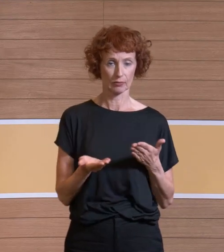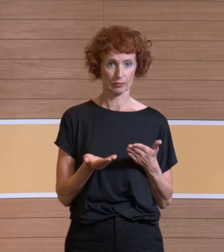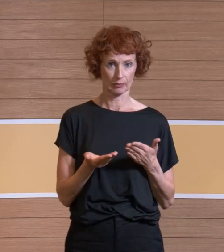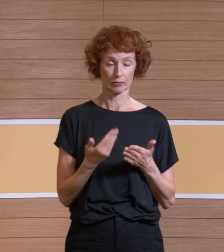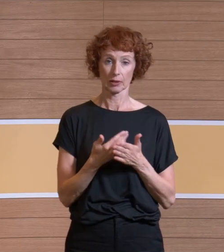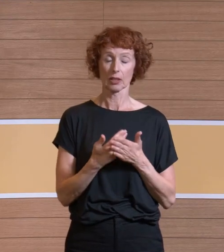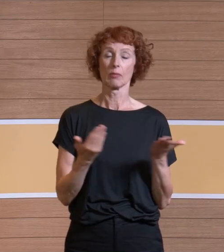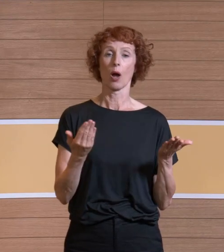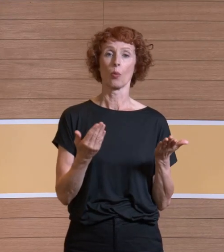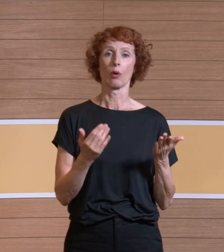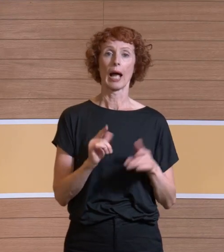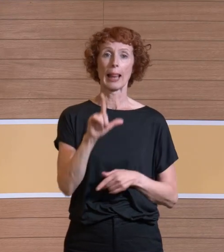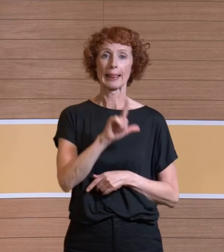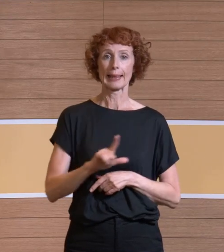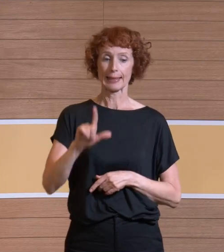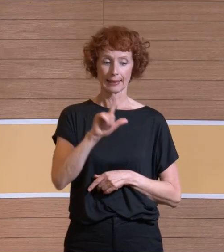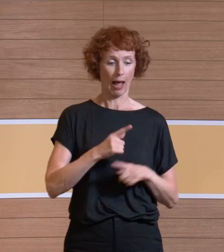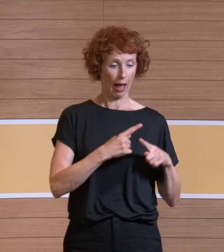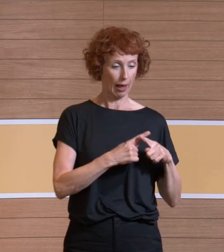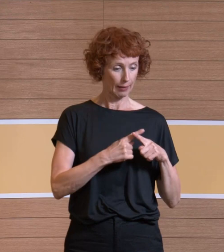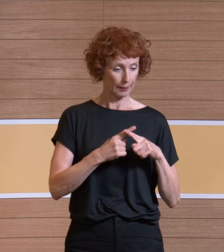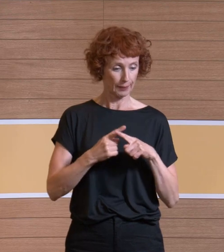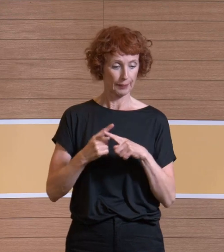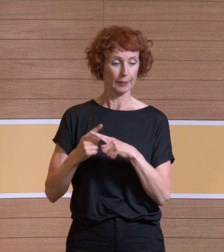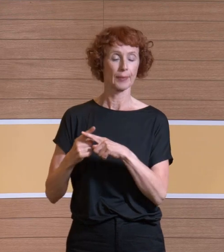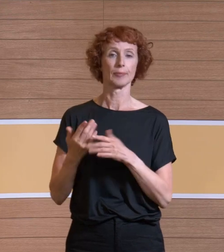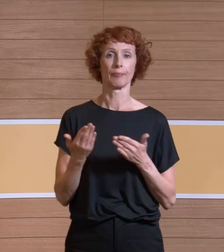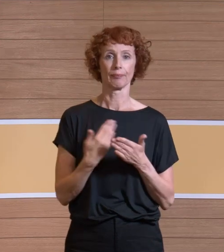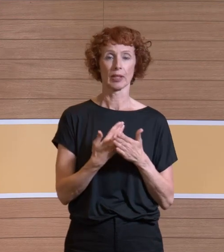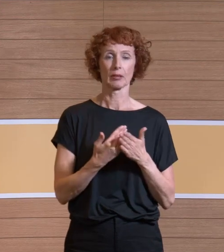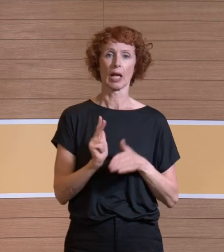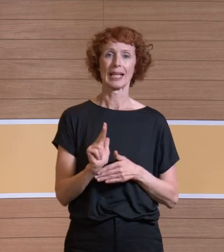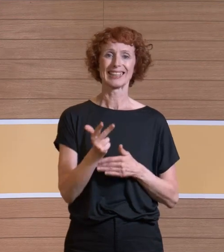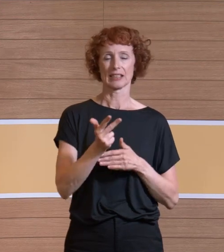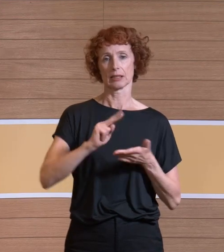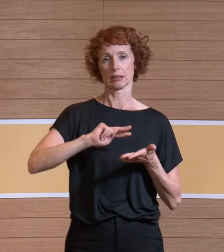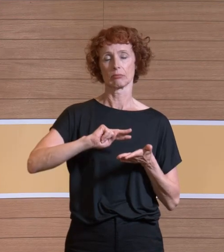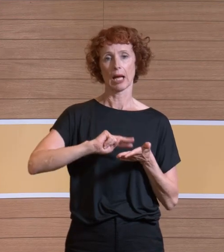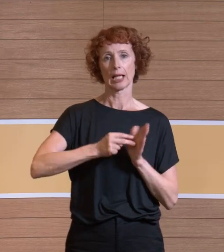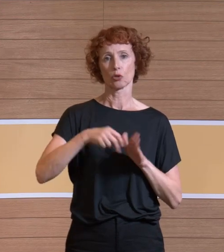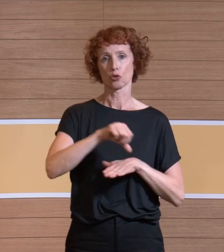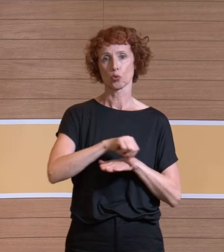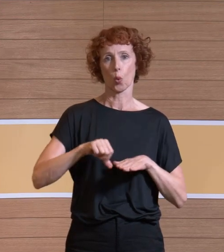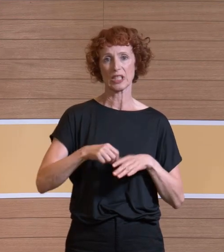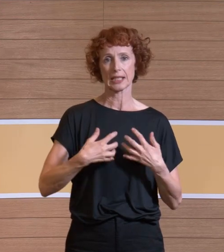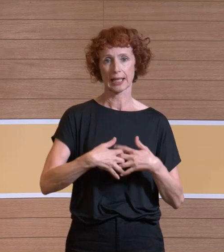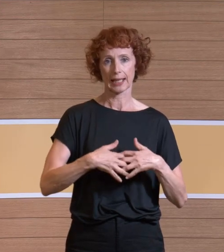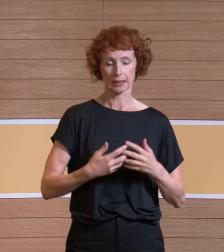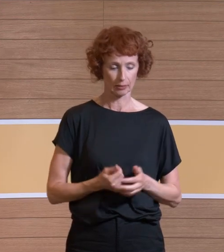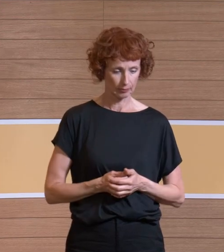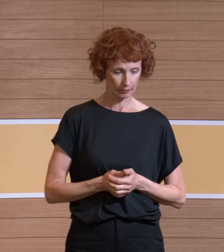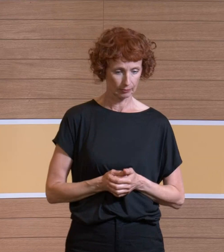lila Kreuzchen da unten. Das war ein Ligaschur, also noch ein drittes elektrochirurgisches Device. Und Sie sehen, dass der